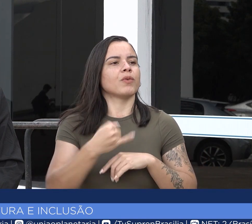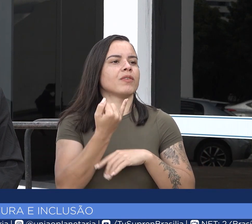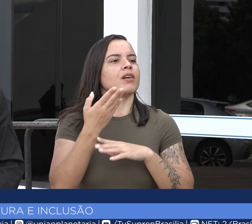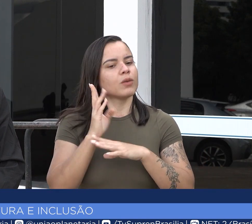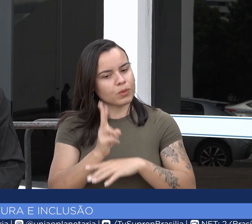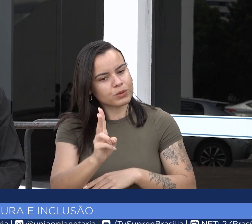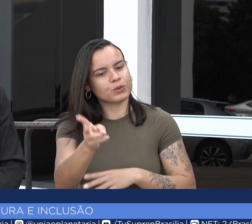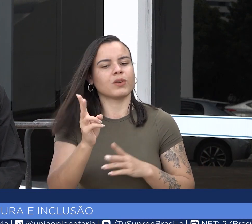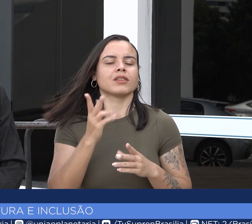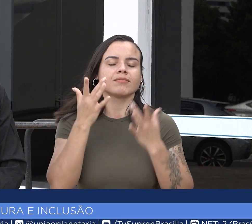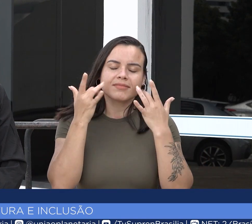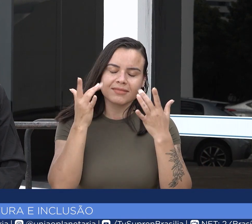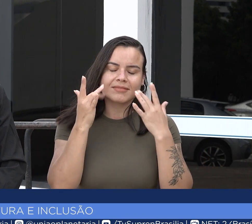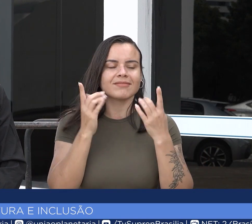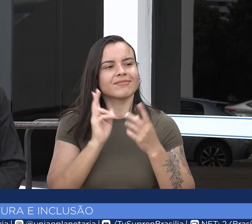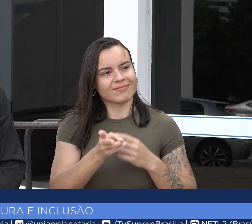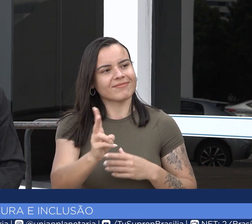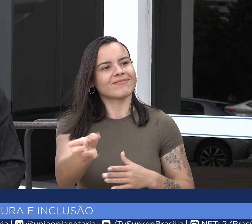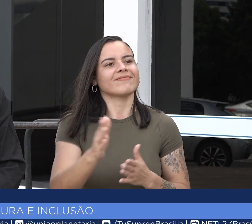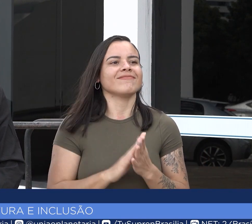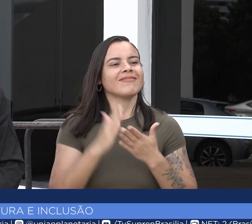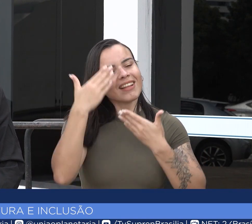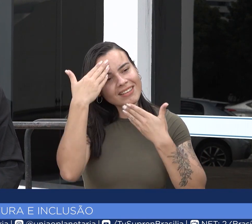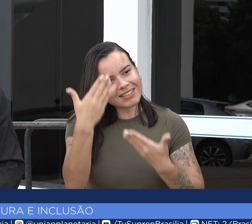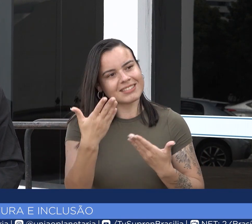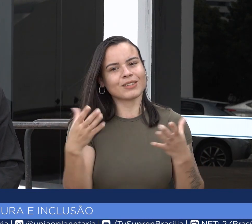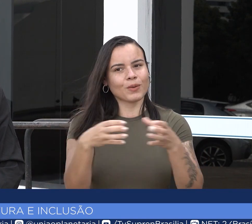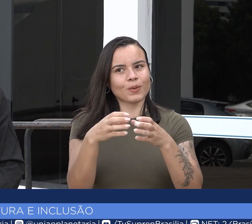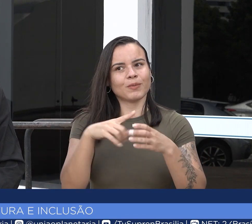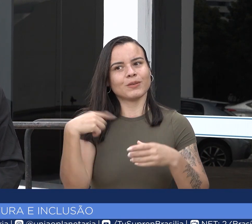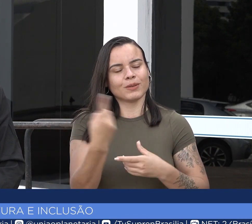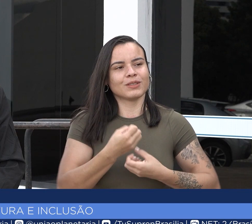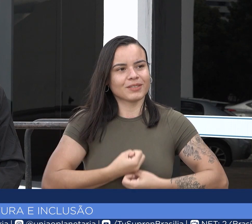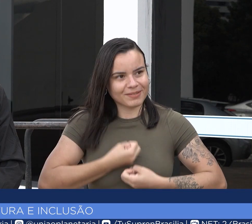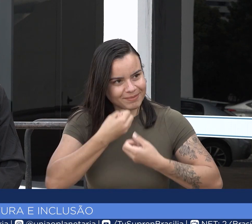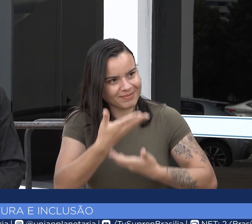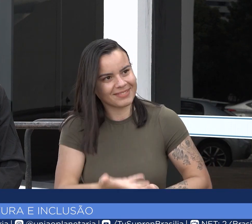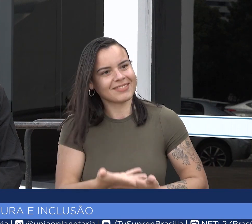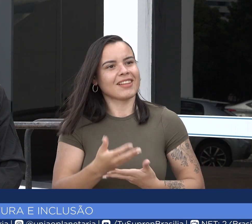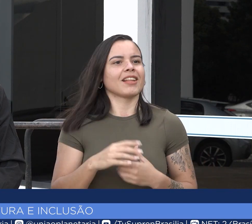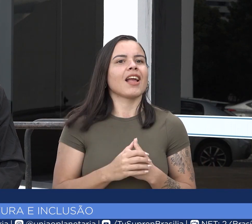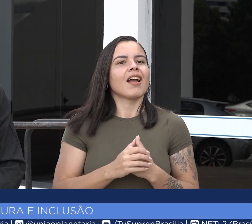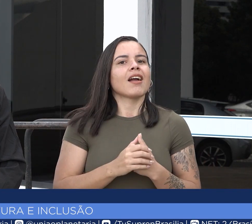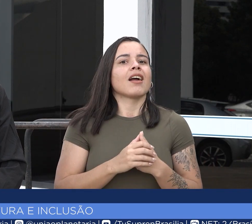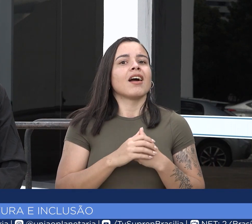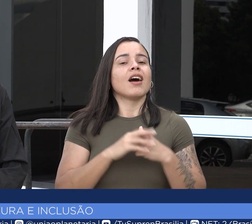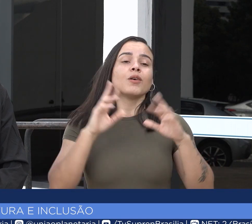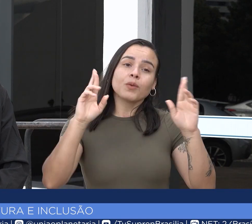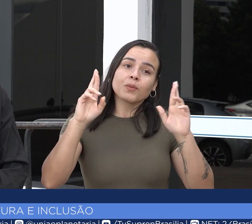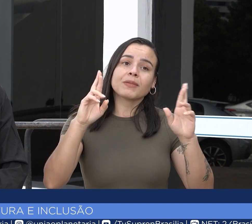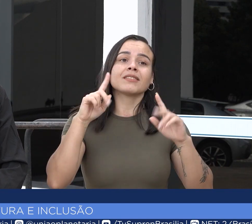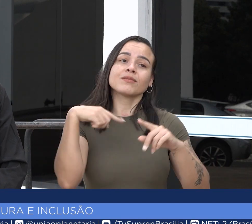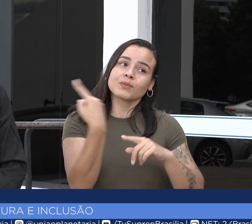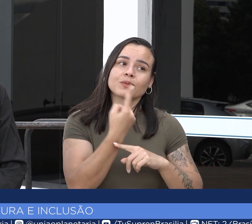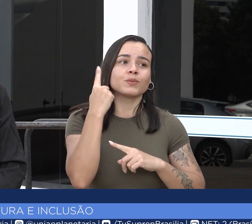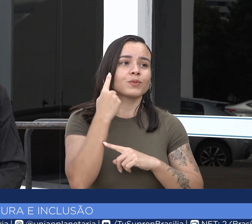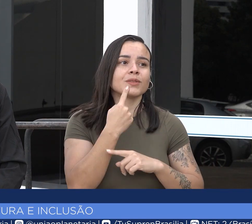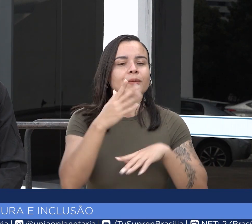melhor com diversos sentimentos que às vezes ficam confusos em mim. Então eu tenho a esperança que o surdo vai conquistar mais espaços na sociedade,